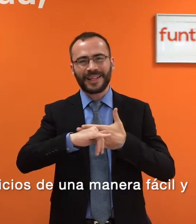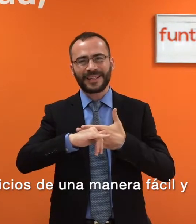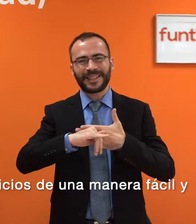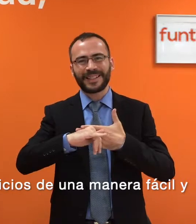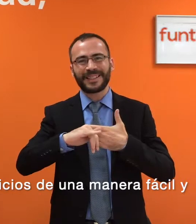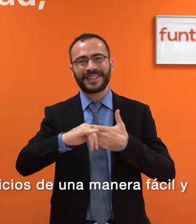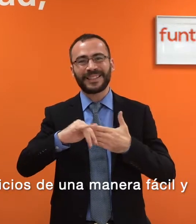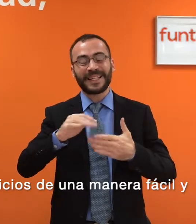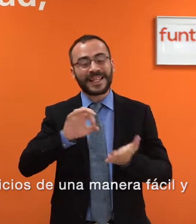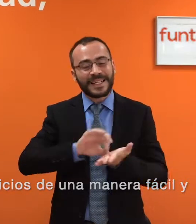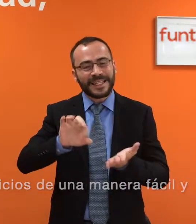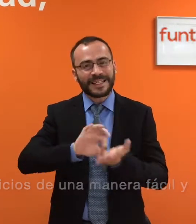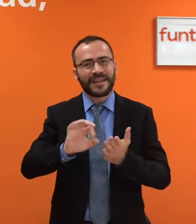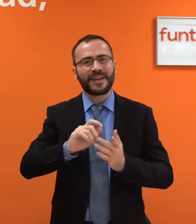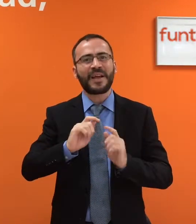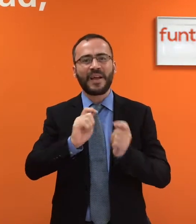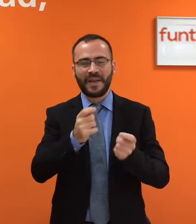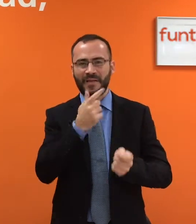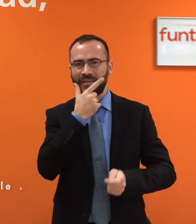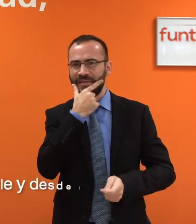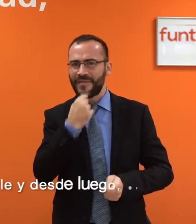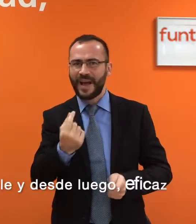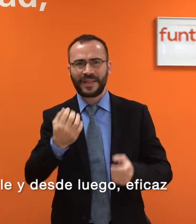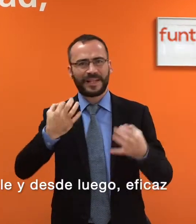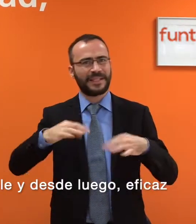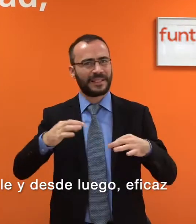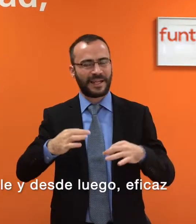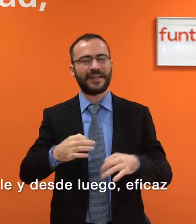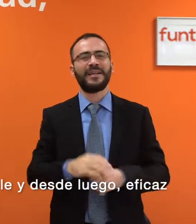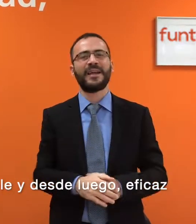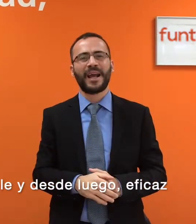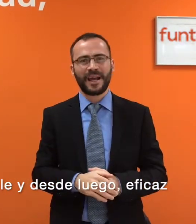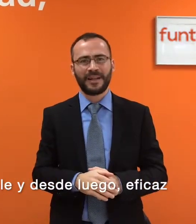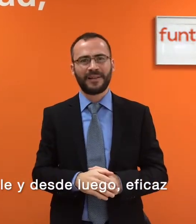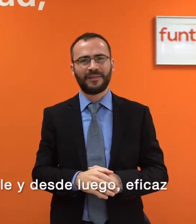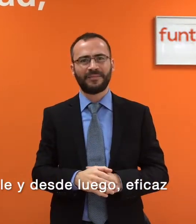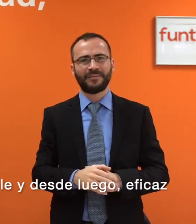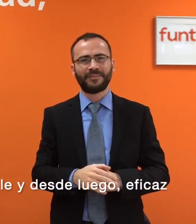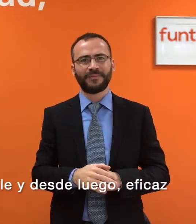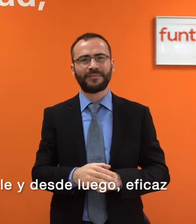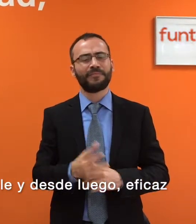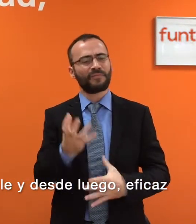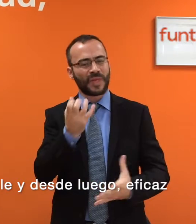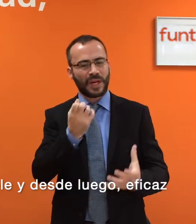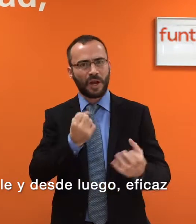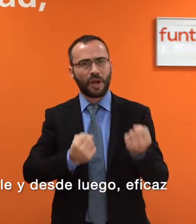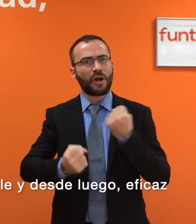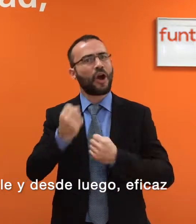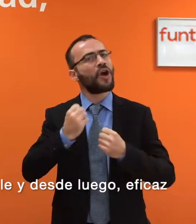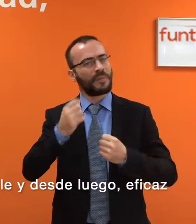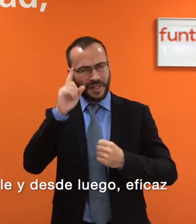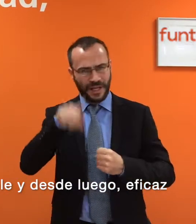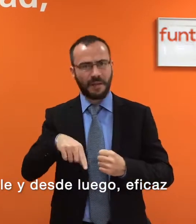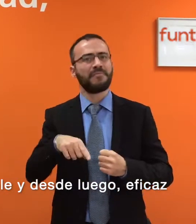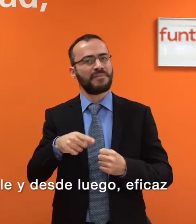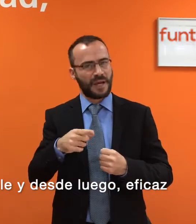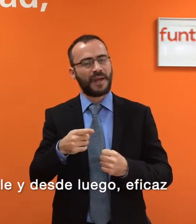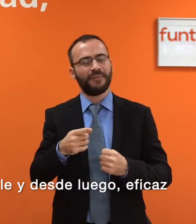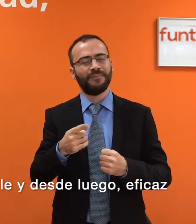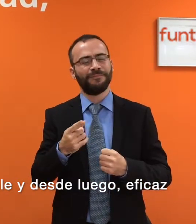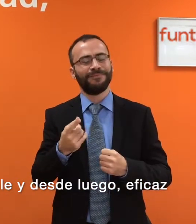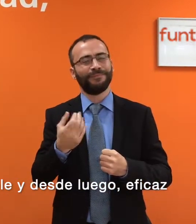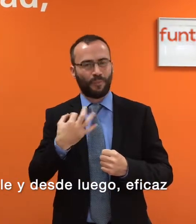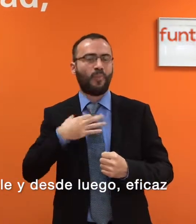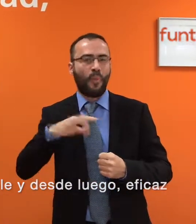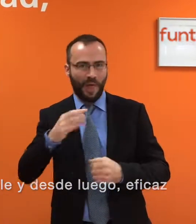tipo de servicios de una manera fácil y sencilla, económicamente sostenible, y